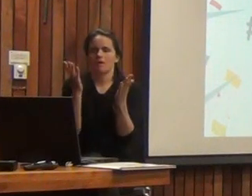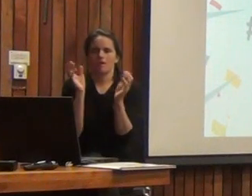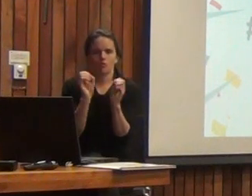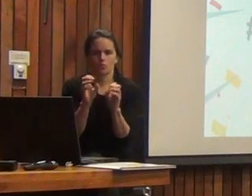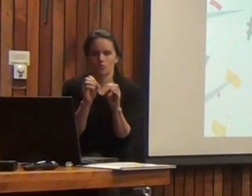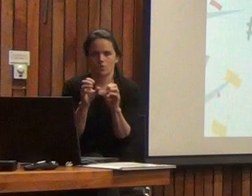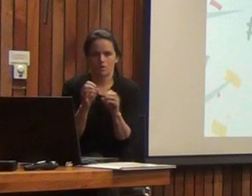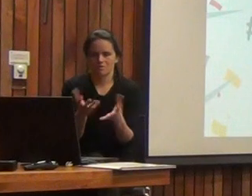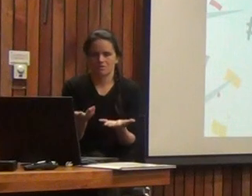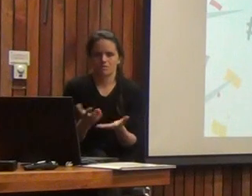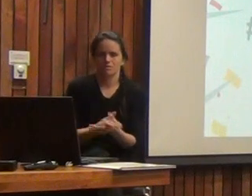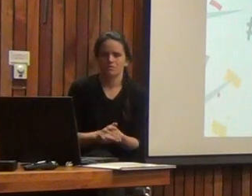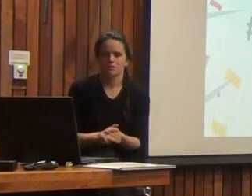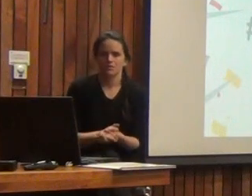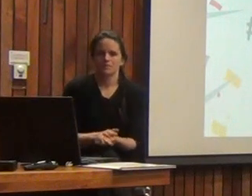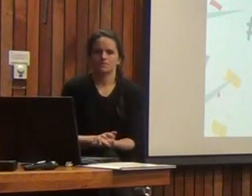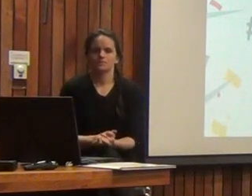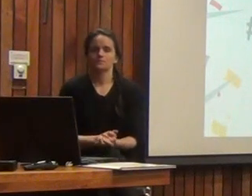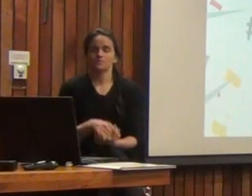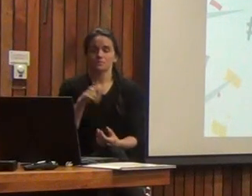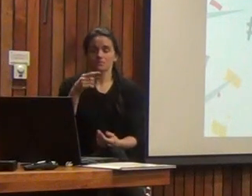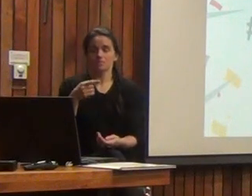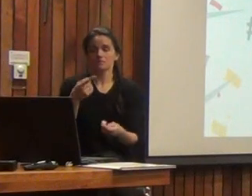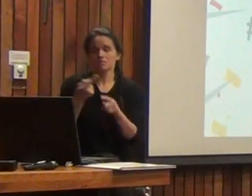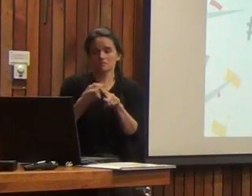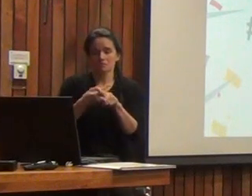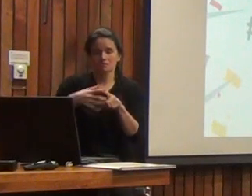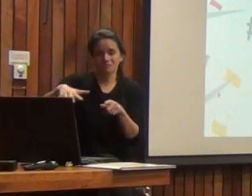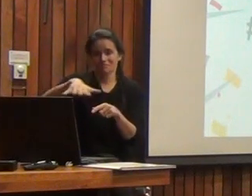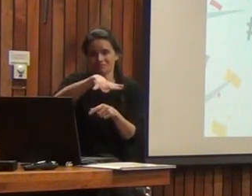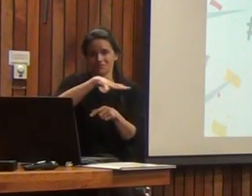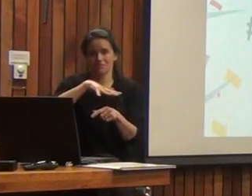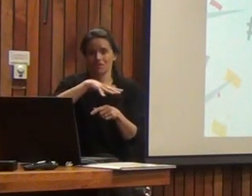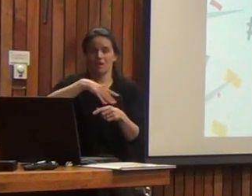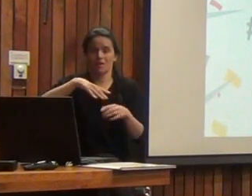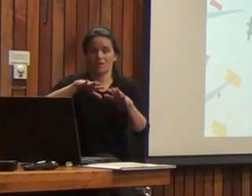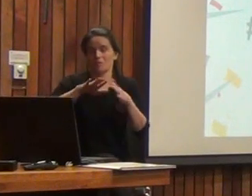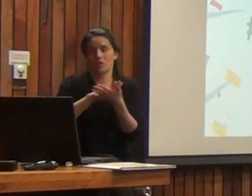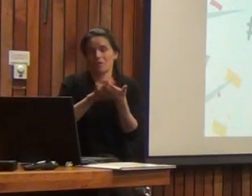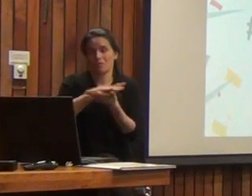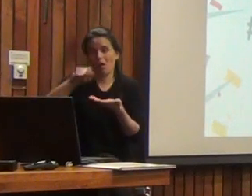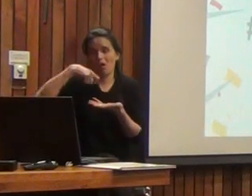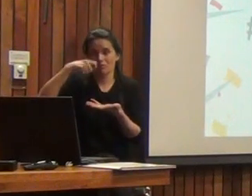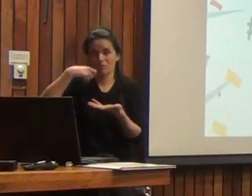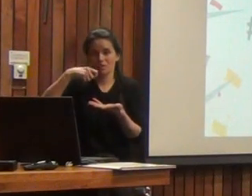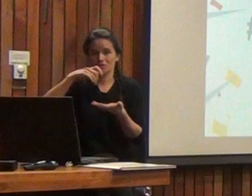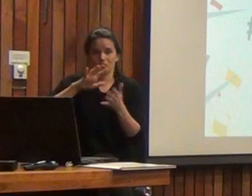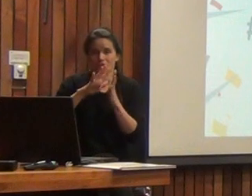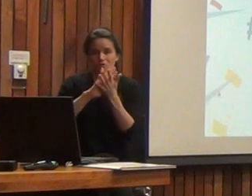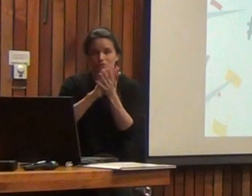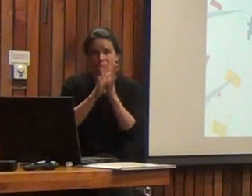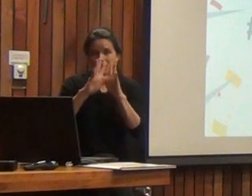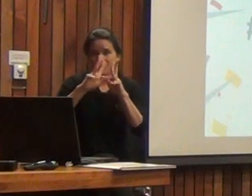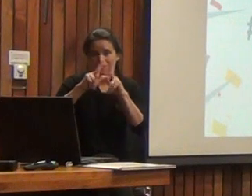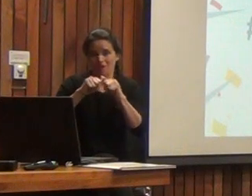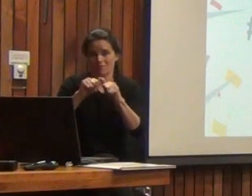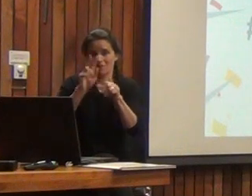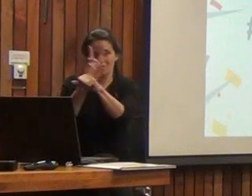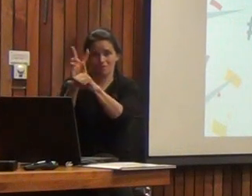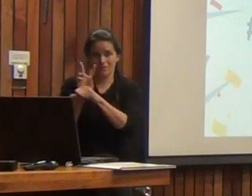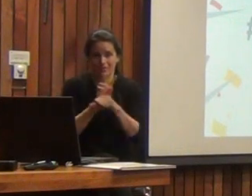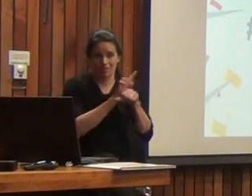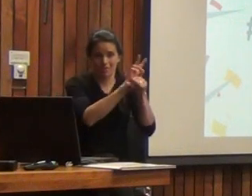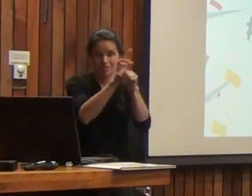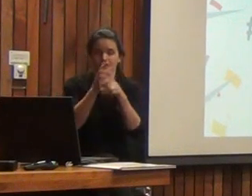formativo. Y dentro de estos diálogos se imaginarán cómo eran nuestras conversaciones a la hora de almuerzo. Una de las